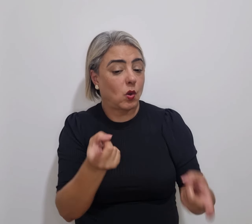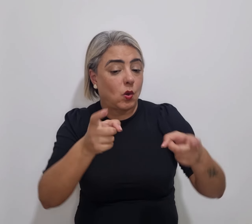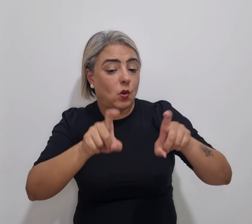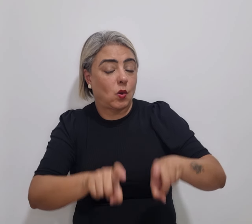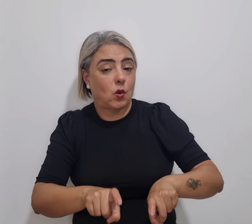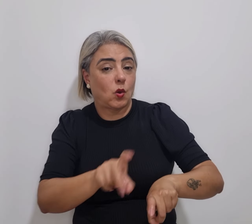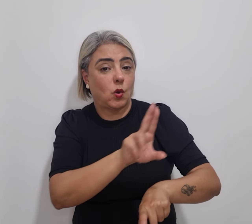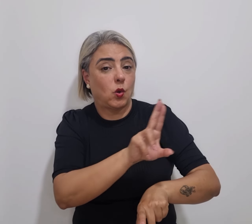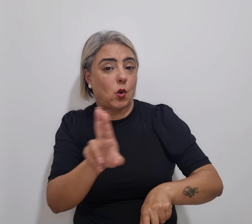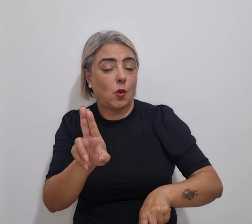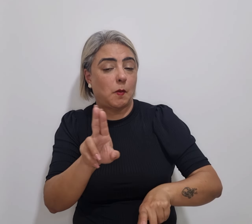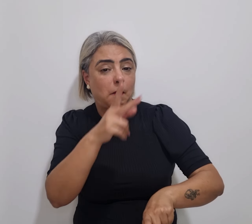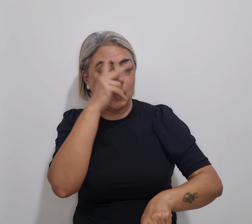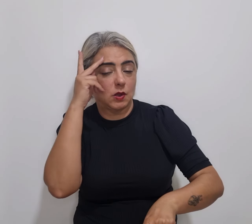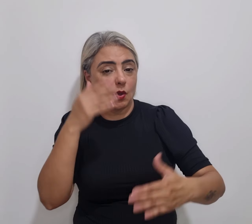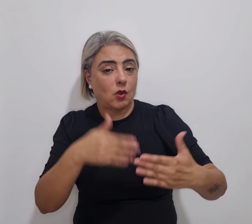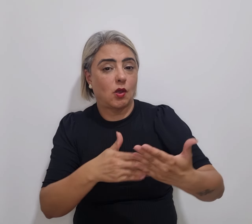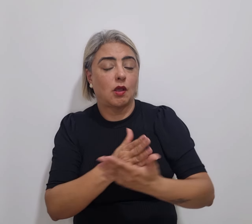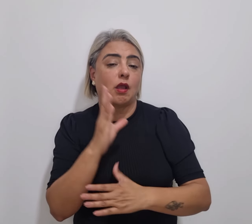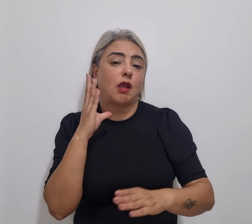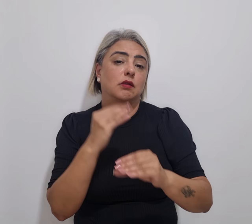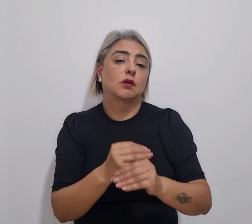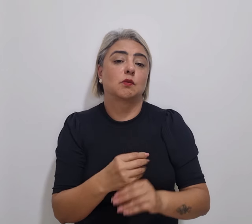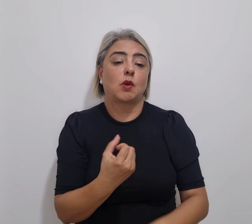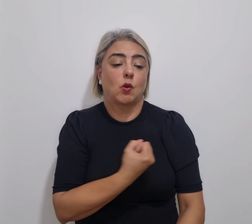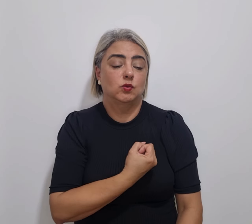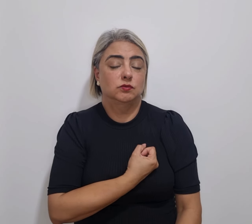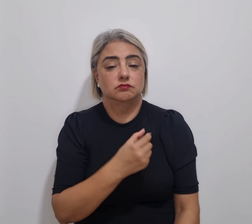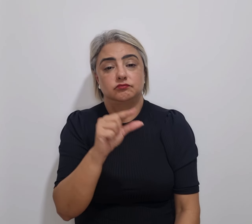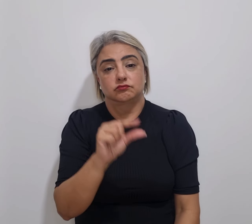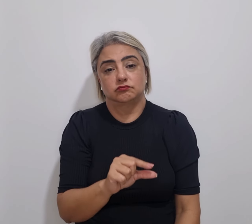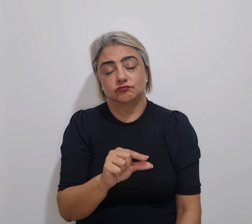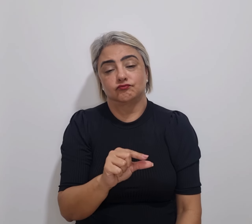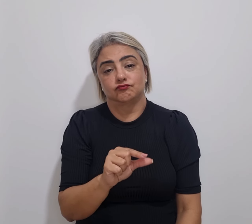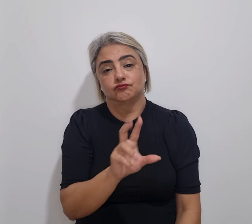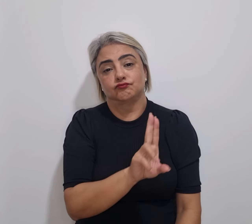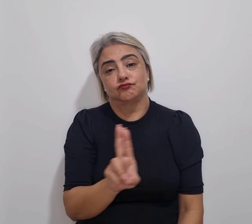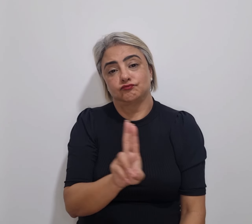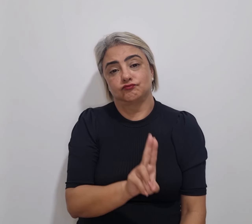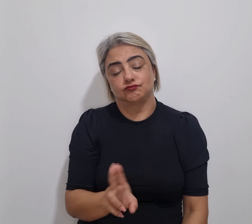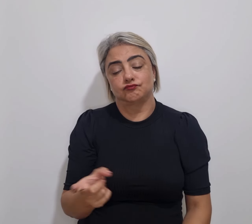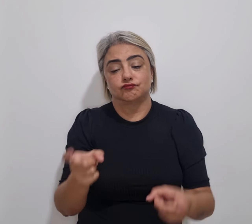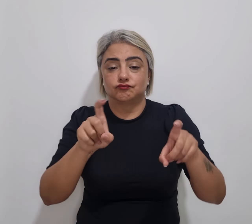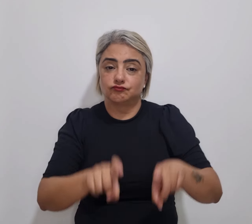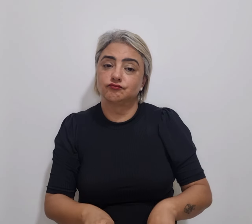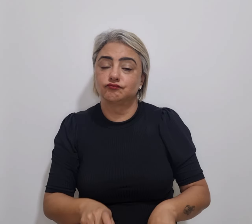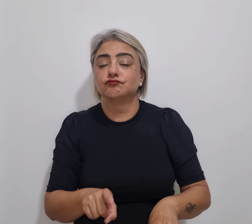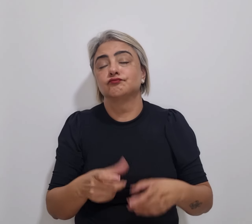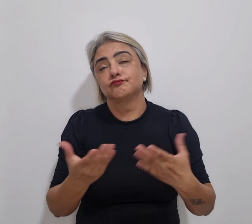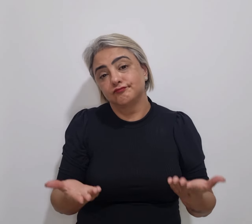concursados se resume a um número pequeno de nomeações e, provavelmente, a